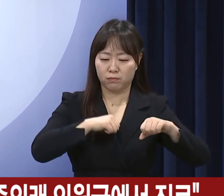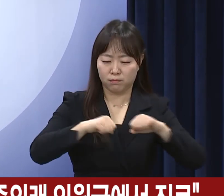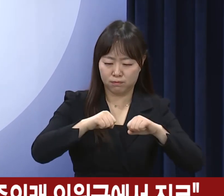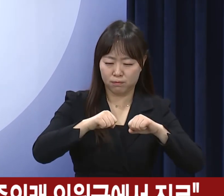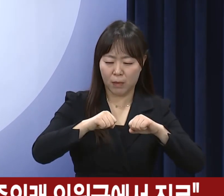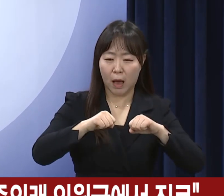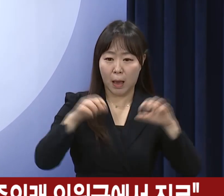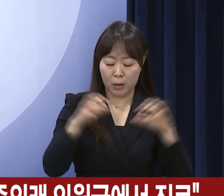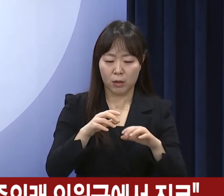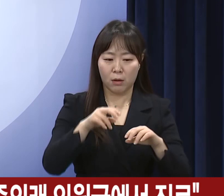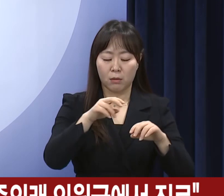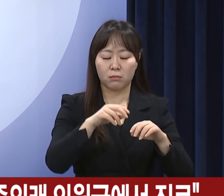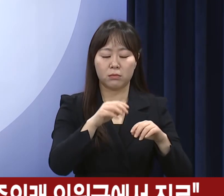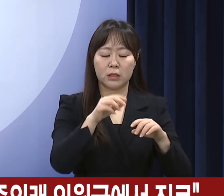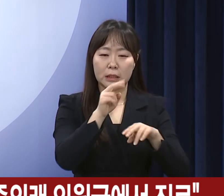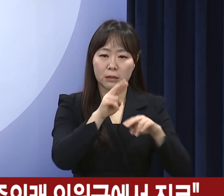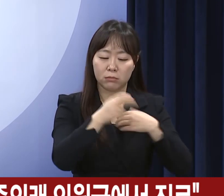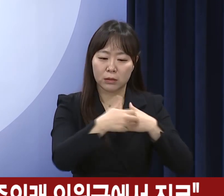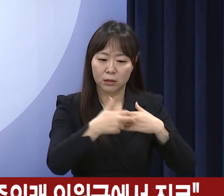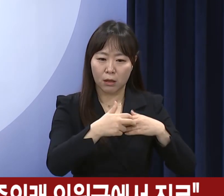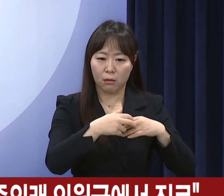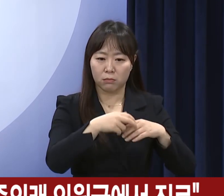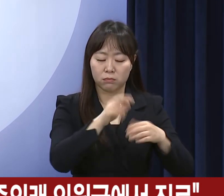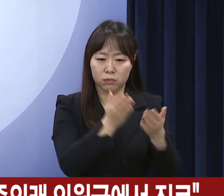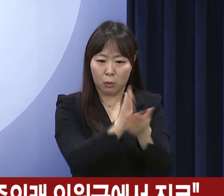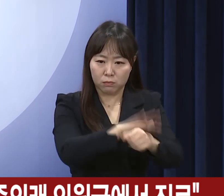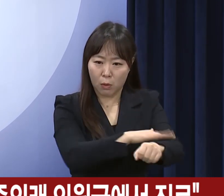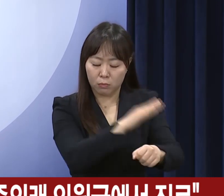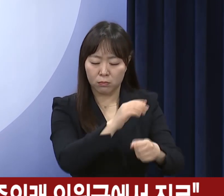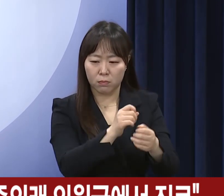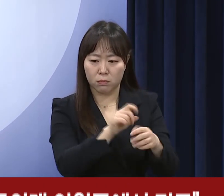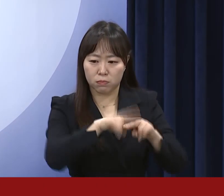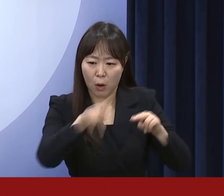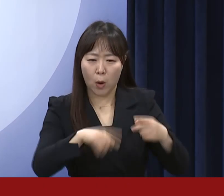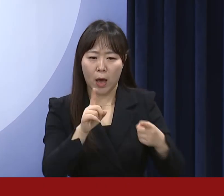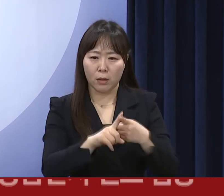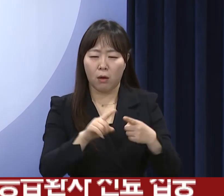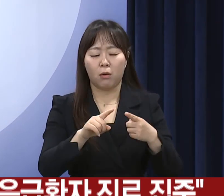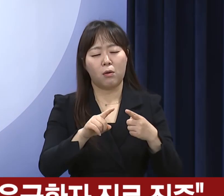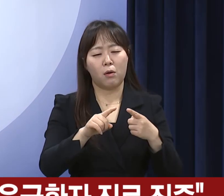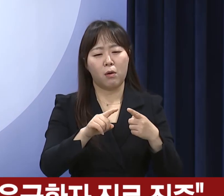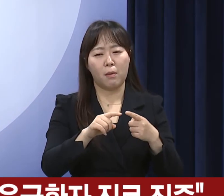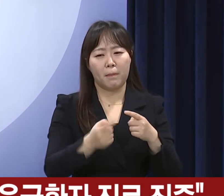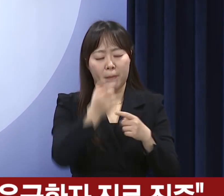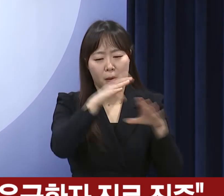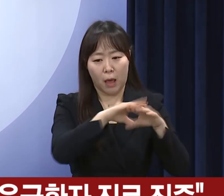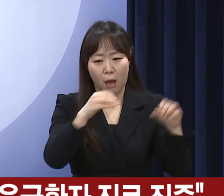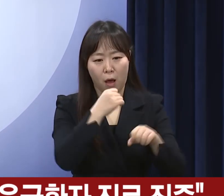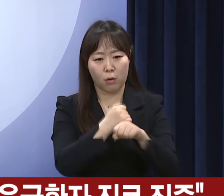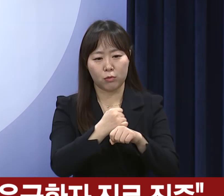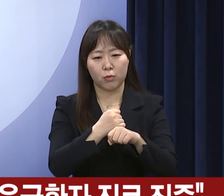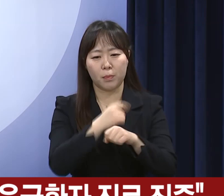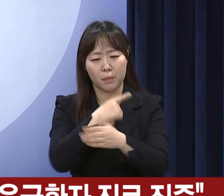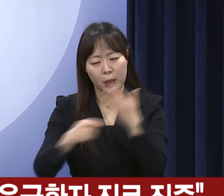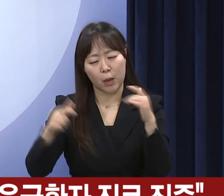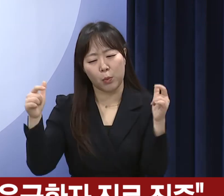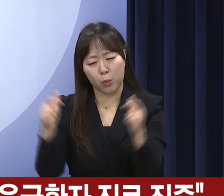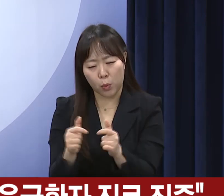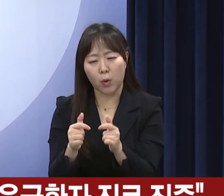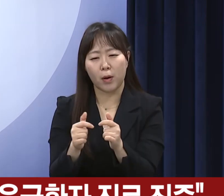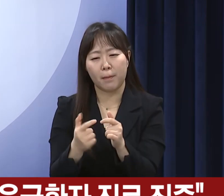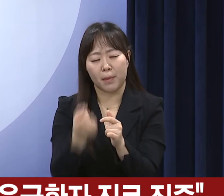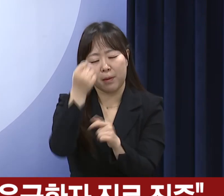체계를 통해 사태를 조속히 해결하고 국민 피해를 최소화해야 한다는 점을 강조하셨습니다.